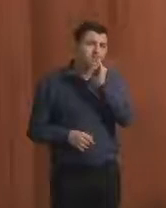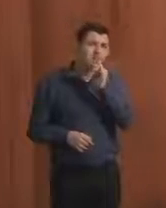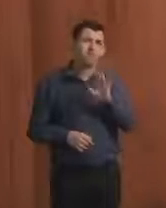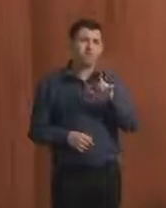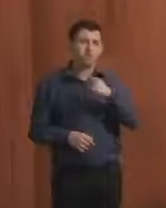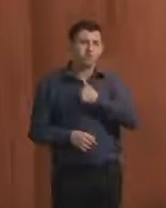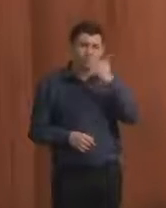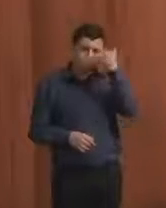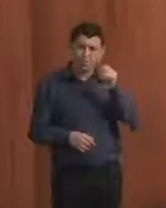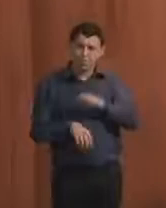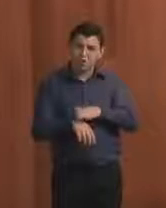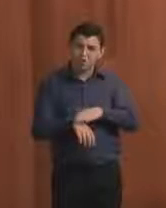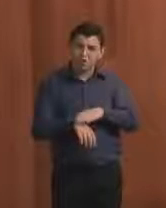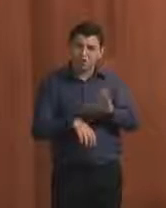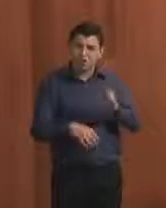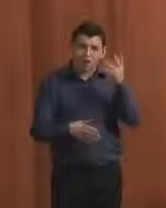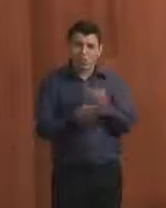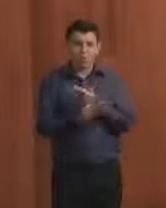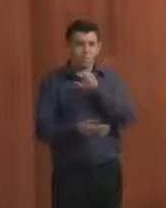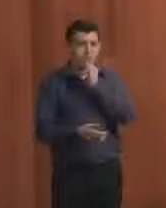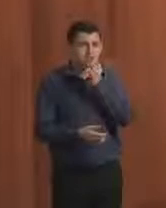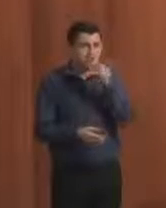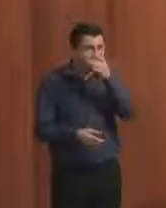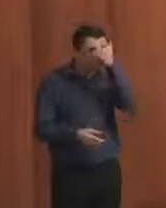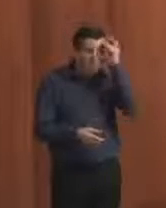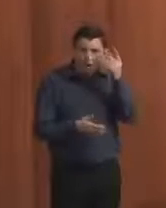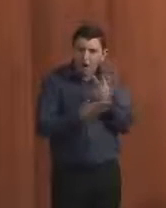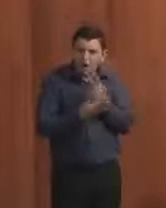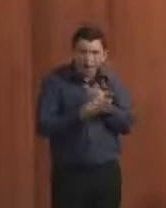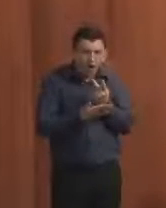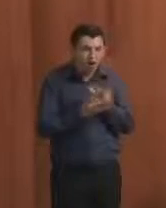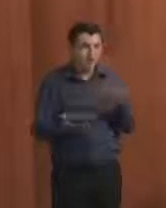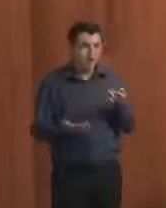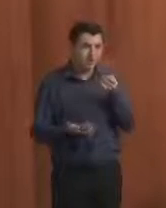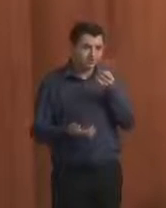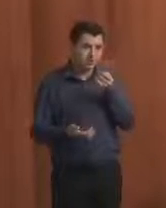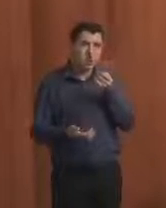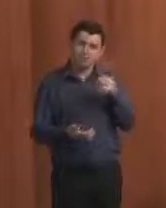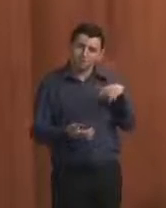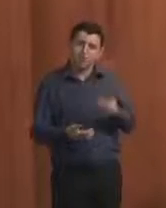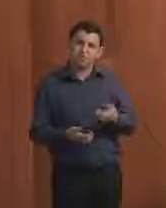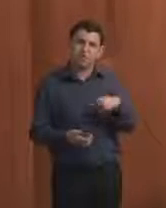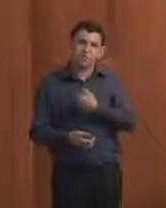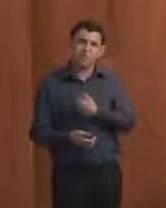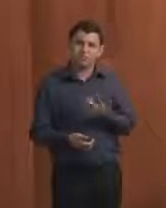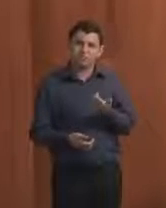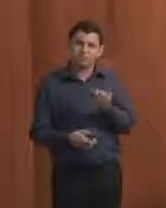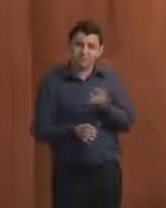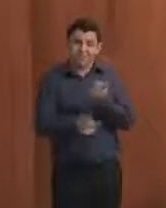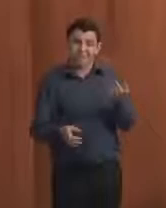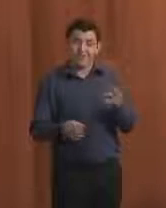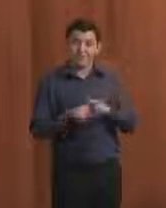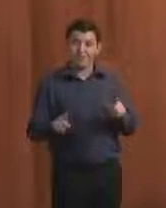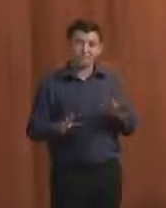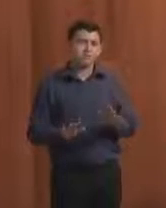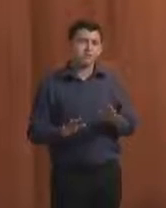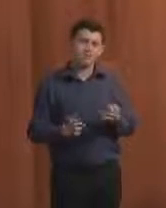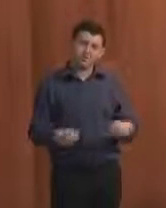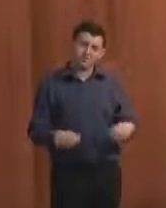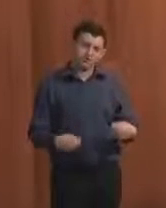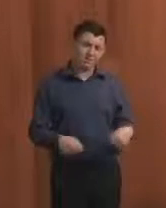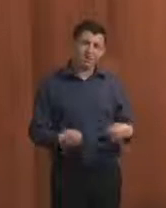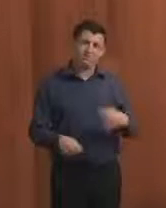os casos acontecem, se alguém fez alguma coisa muito errada e deixou de assinar, é assim que a gente descobre. Então, não necessariamente a gente está